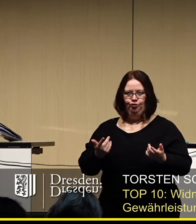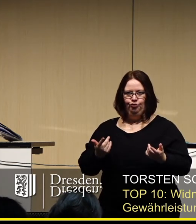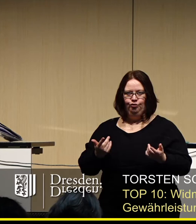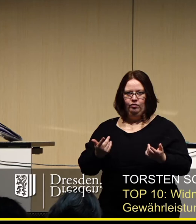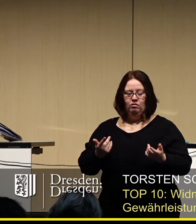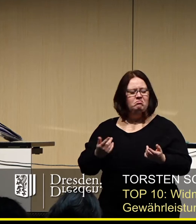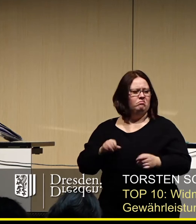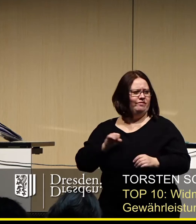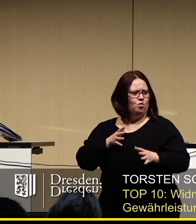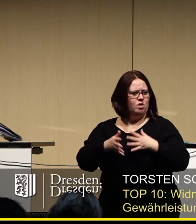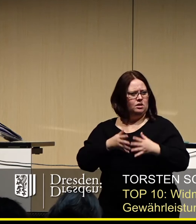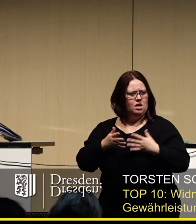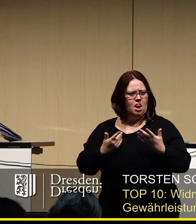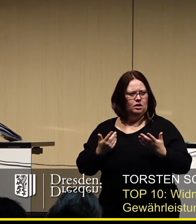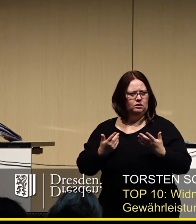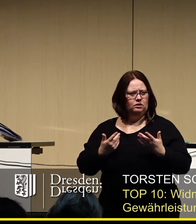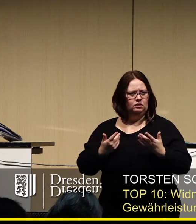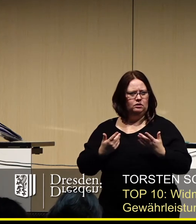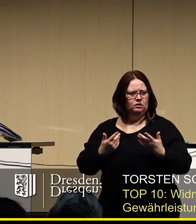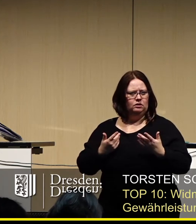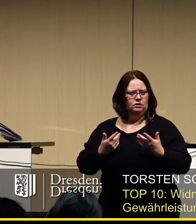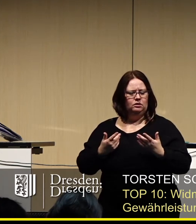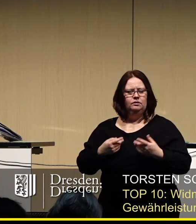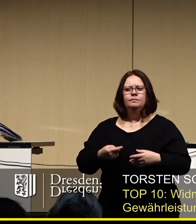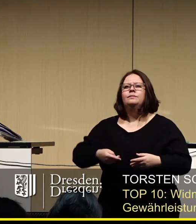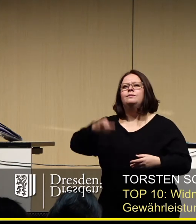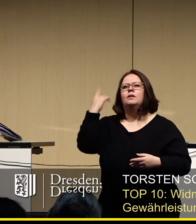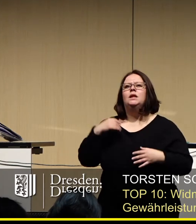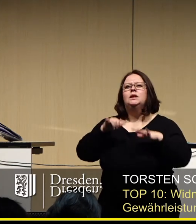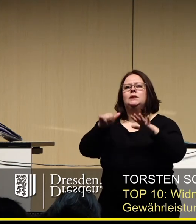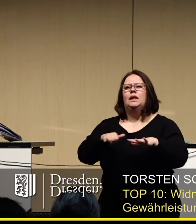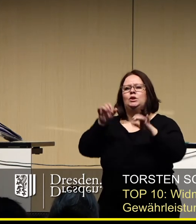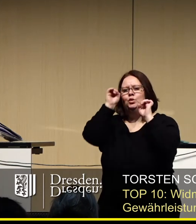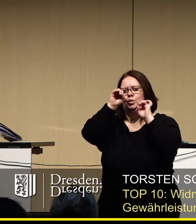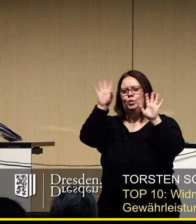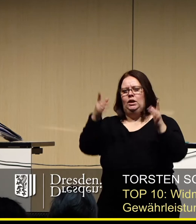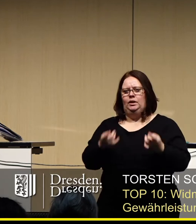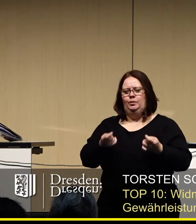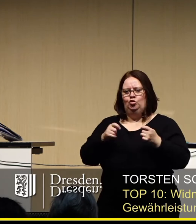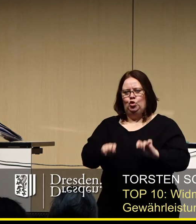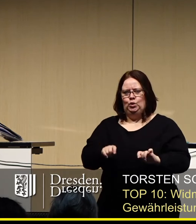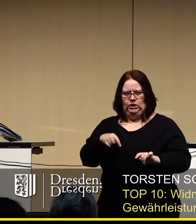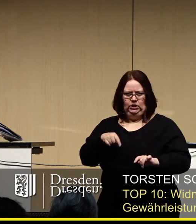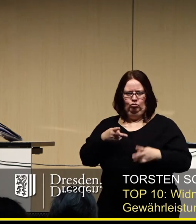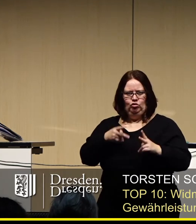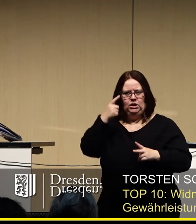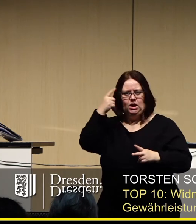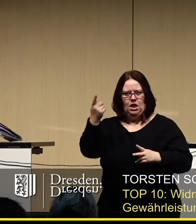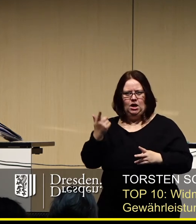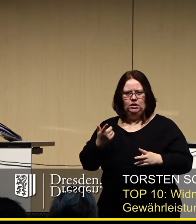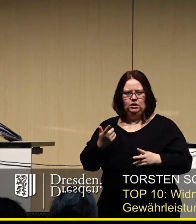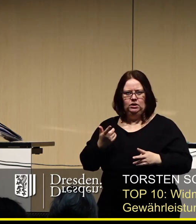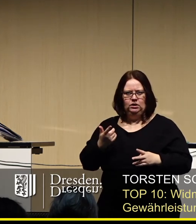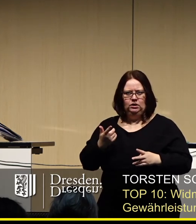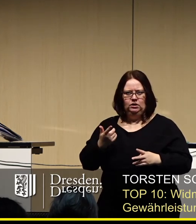Warum erzähle ich das? Wir haben am 16. Juli einen Beschluss gefasst hier in dieser Stadt, im Stadtrat, dass wir